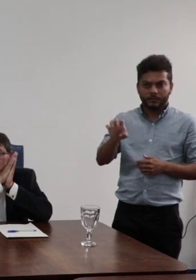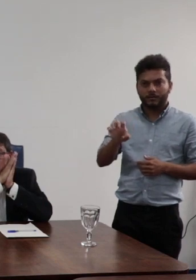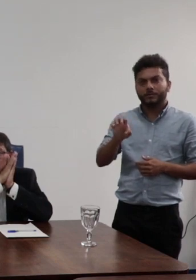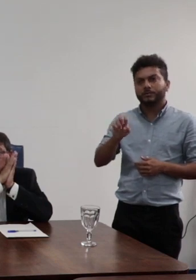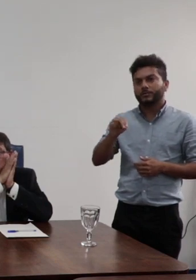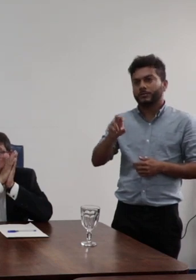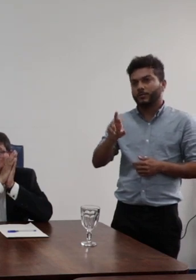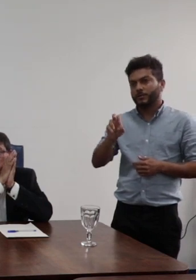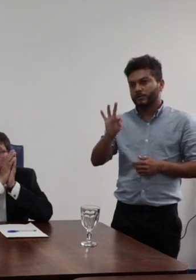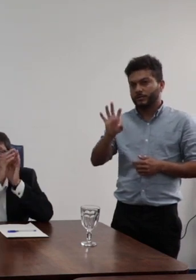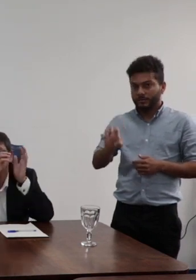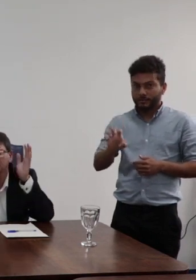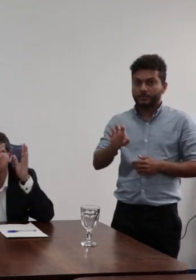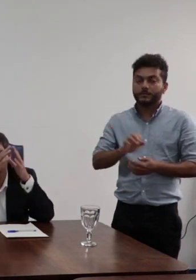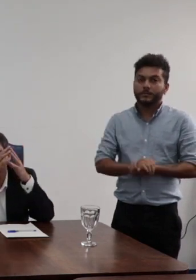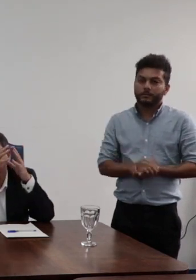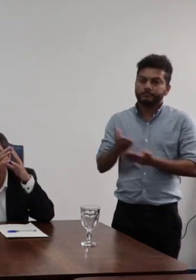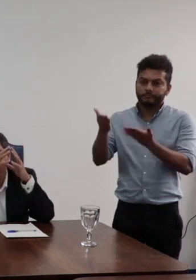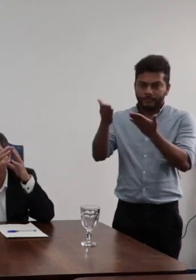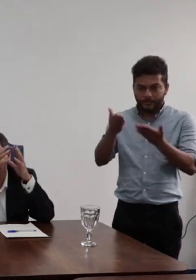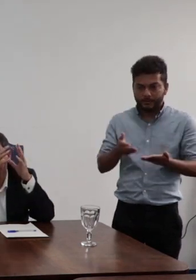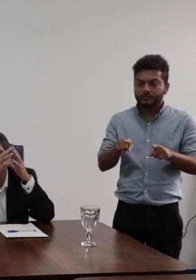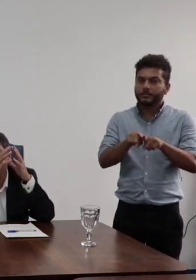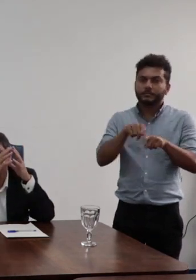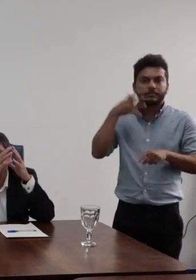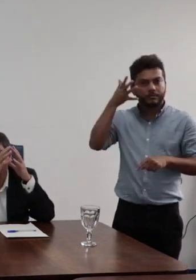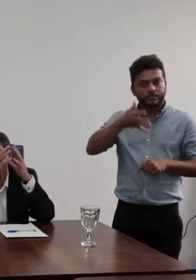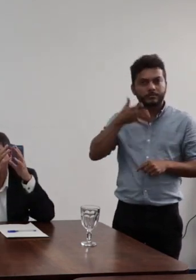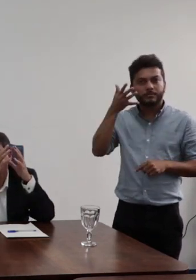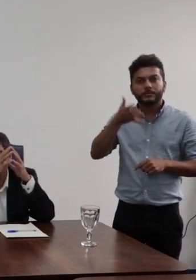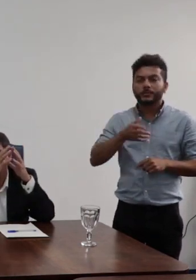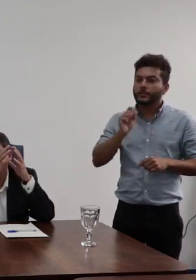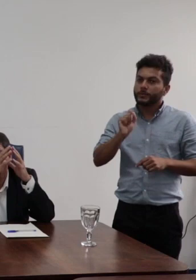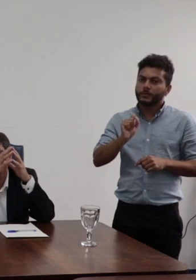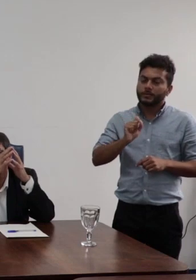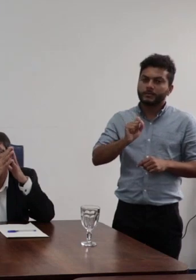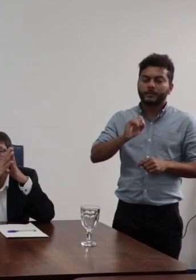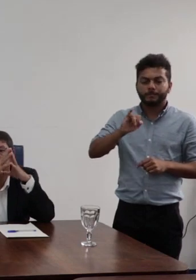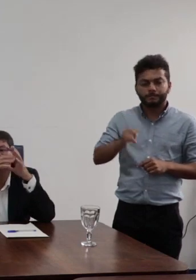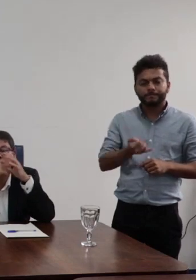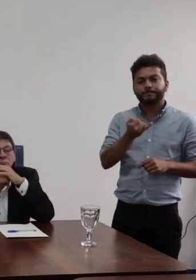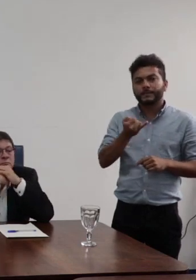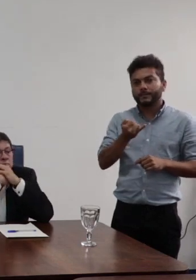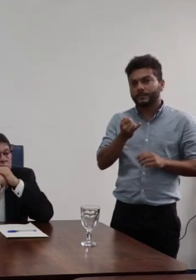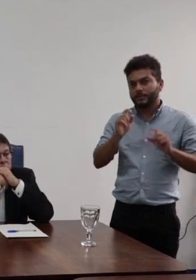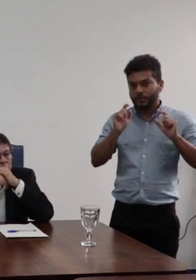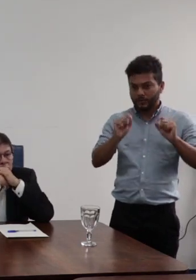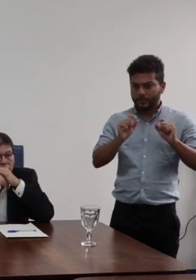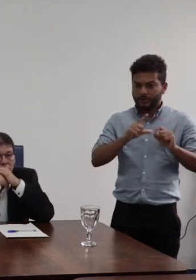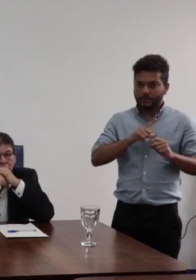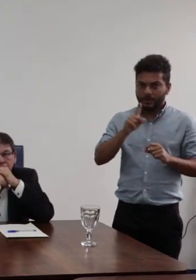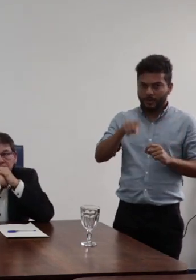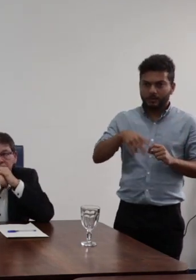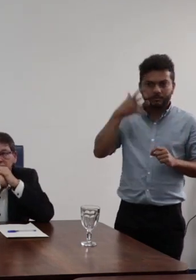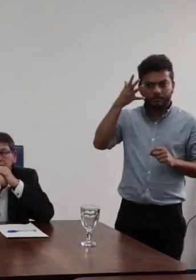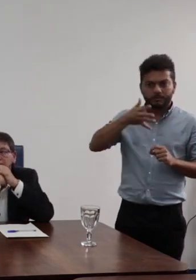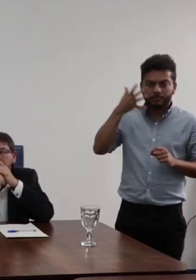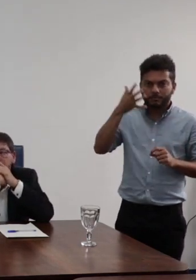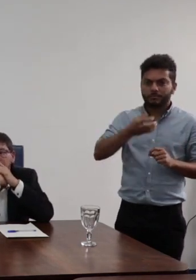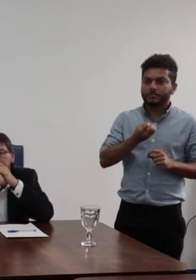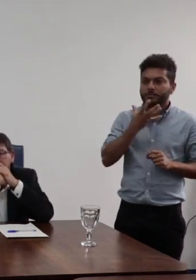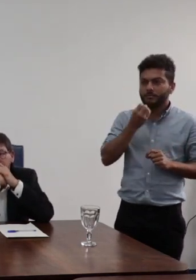dia muito proveitoso para a instituição e a gente pôde encontrar com grandes contribuições